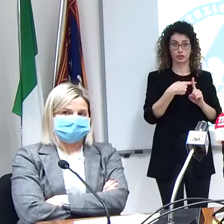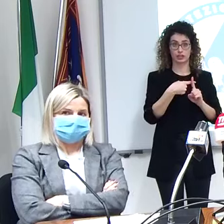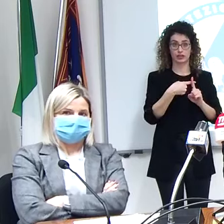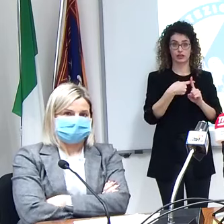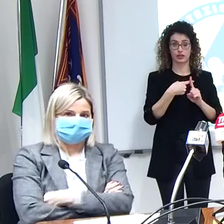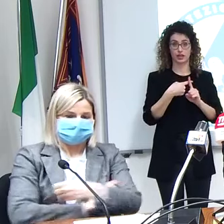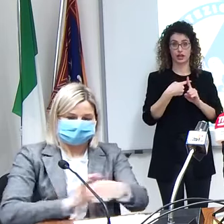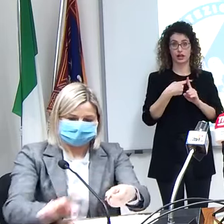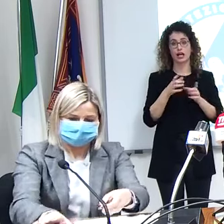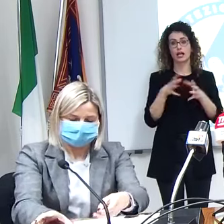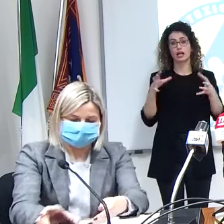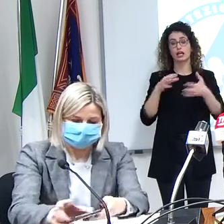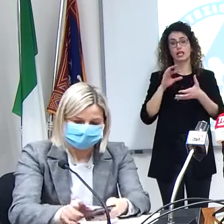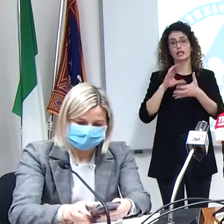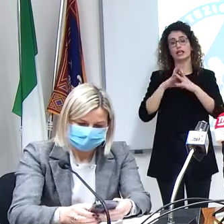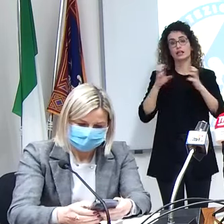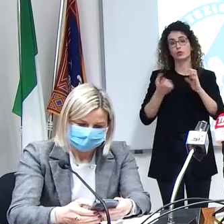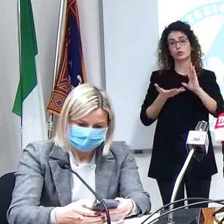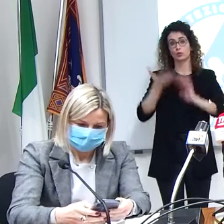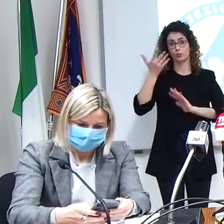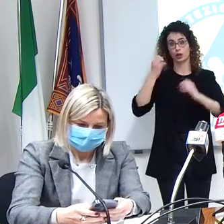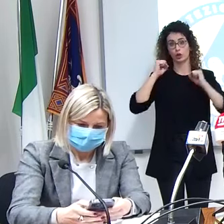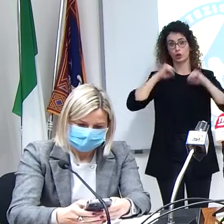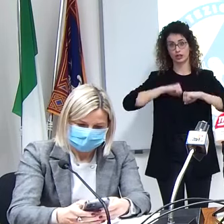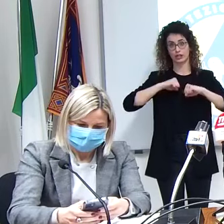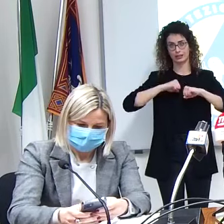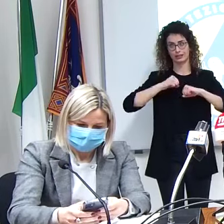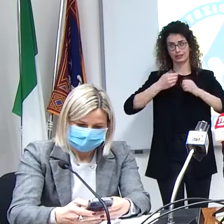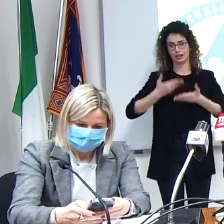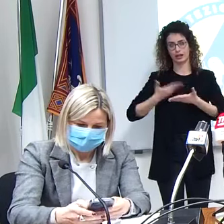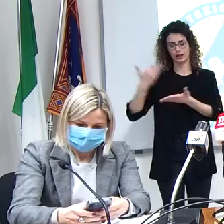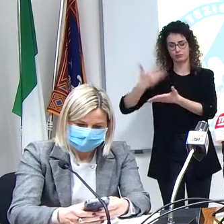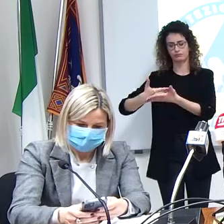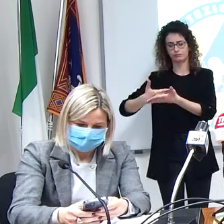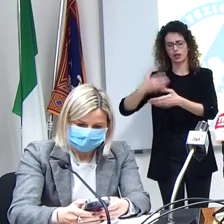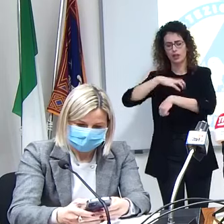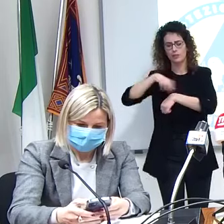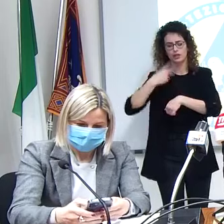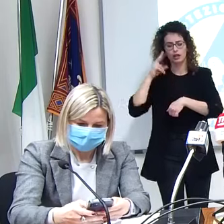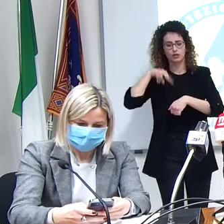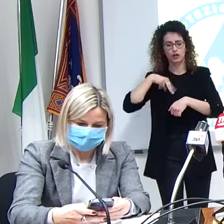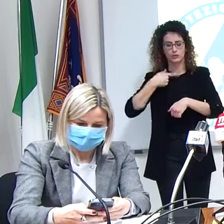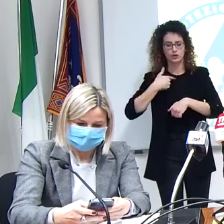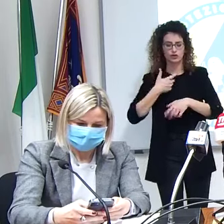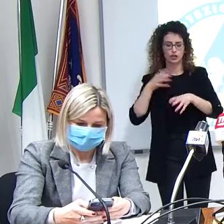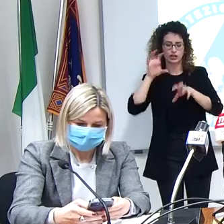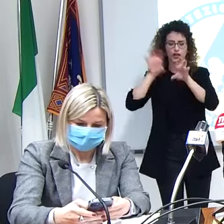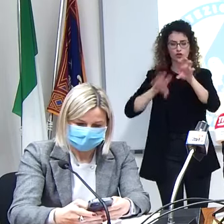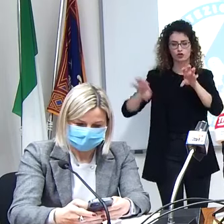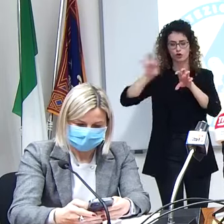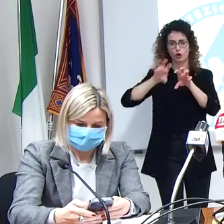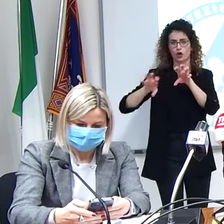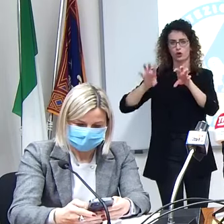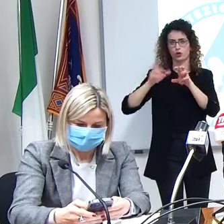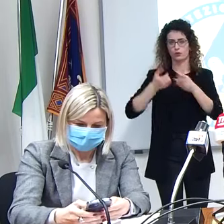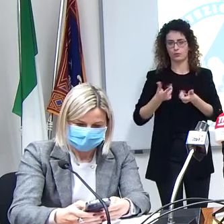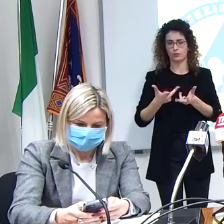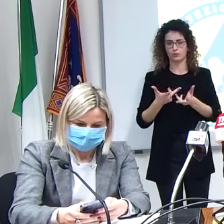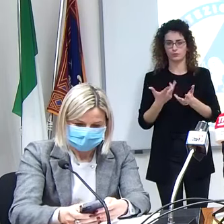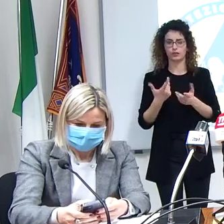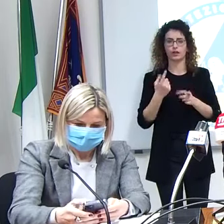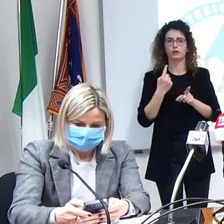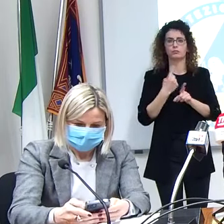superiore di sanità i criteri di ripartizione tra regioni quindi non è una ripartizione su quota capitaria è una